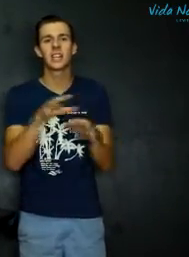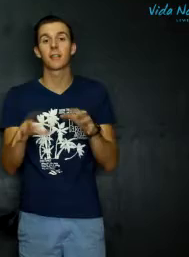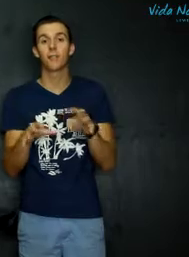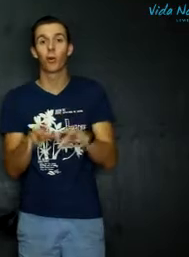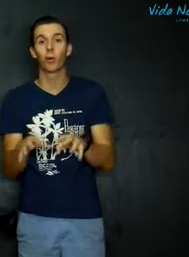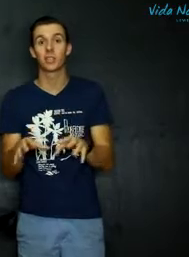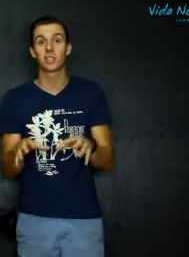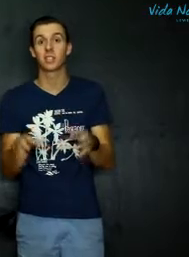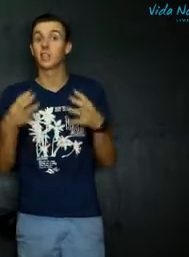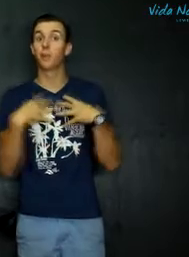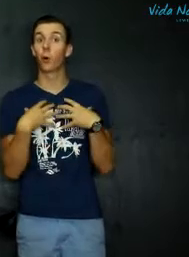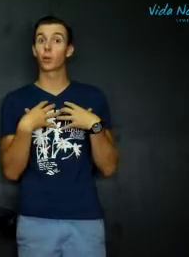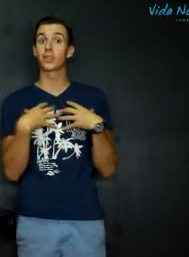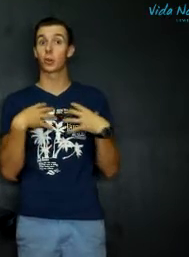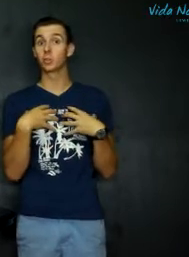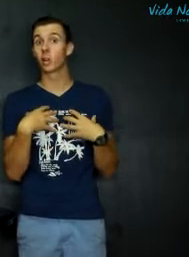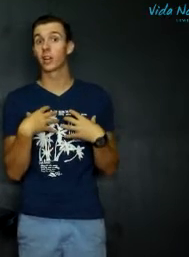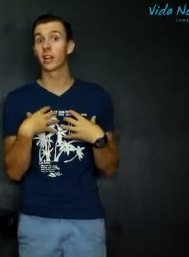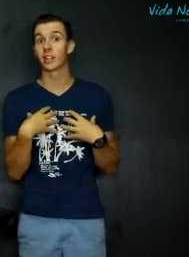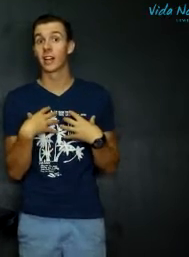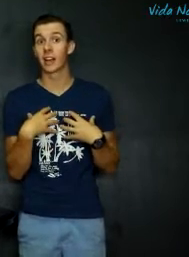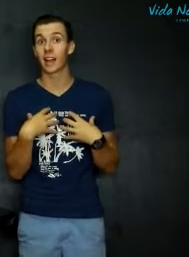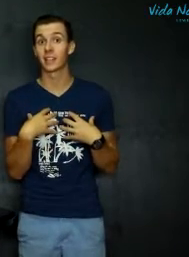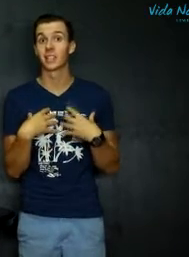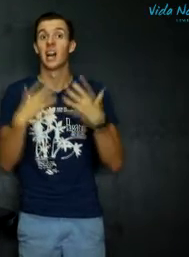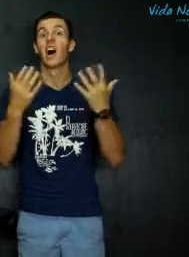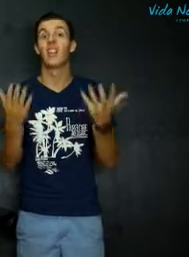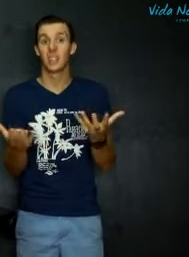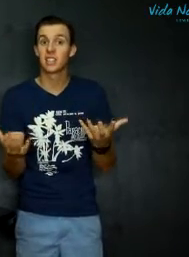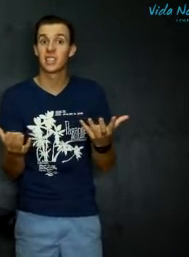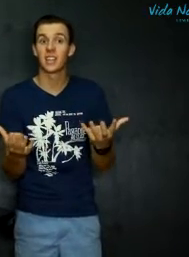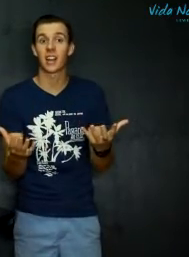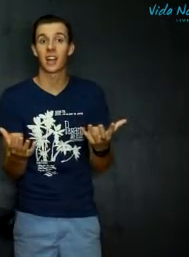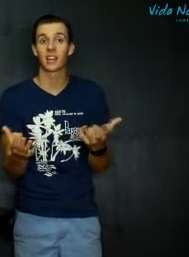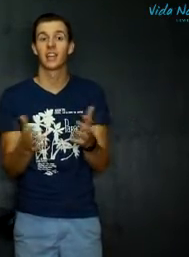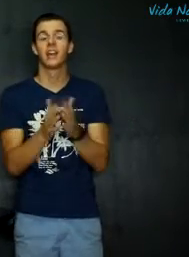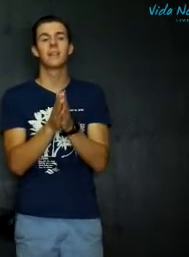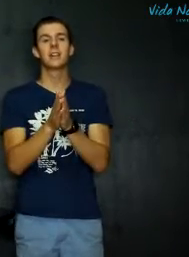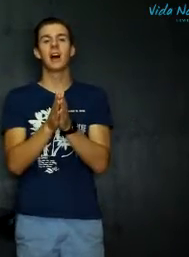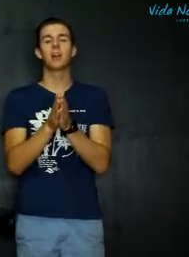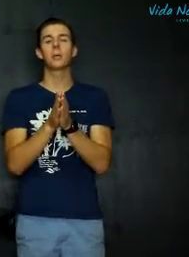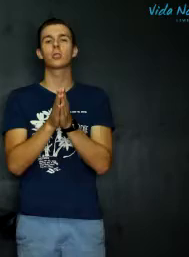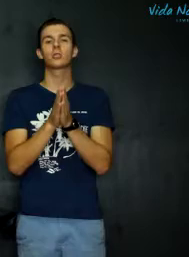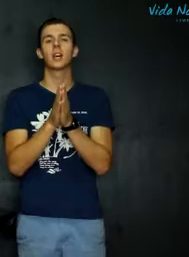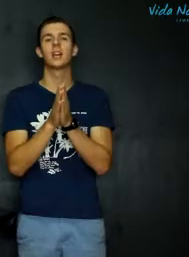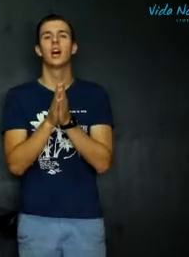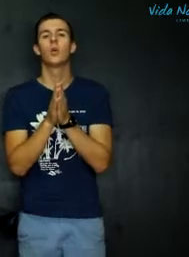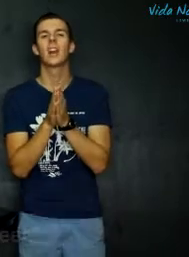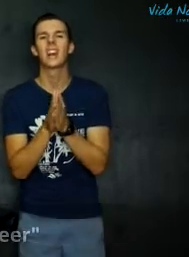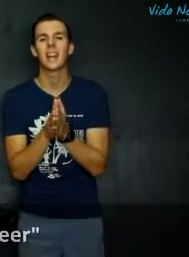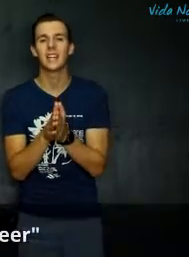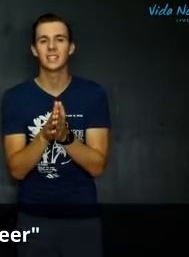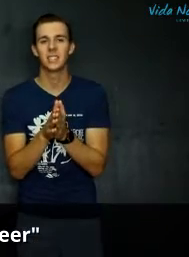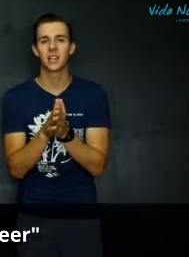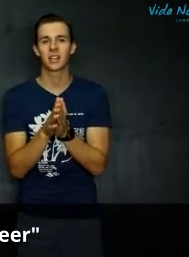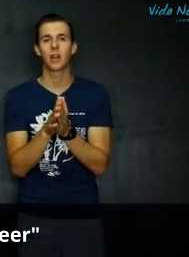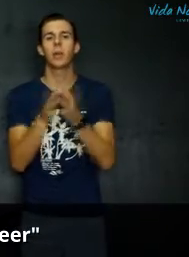sekere volgorde te sitte. Volgorde wat ons daar denk recht is al is dit nie recht nie. Vandaag praat ons dan oor ready seer. Nou